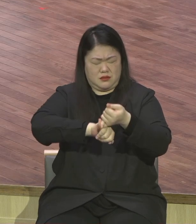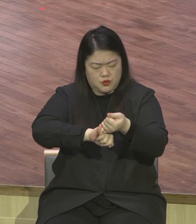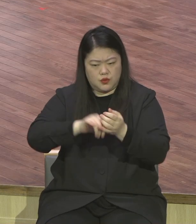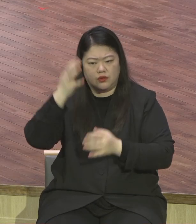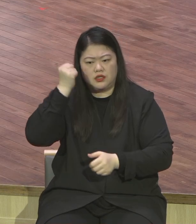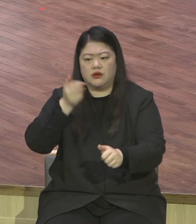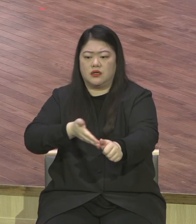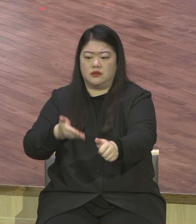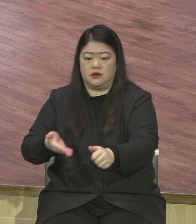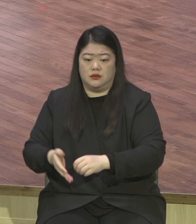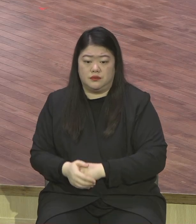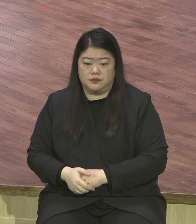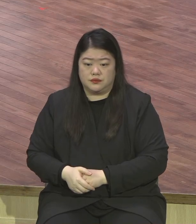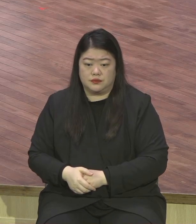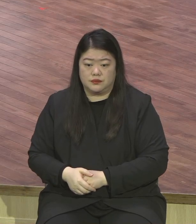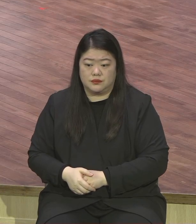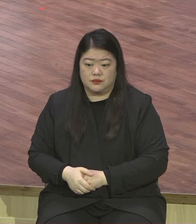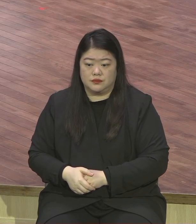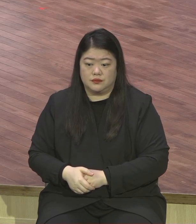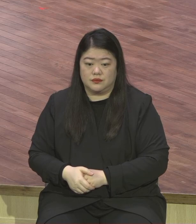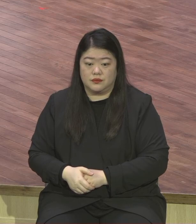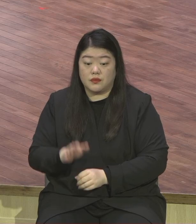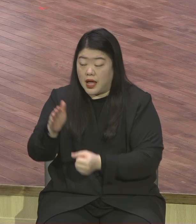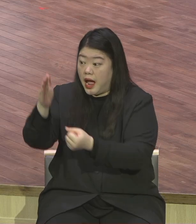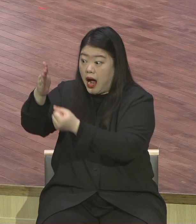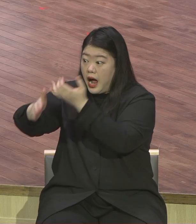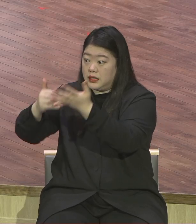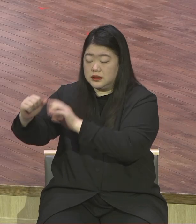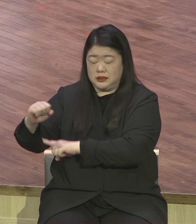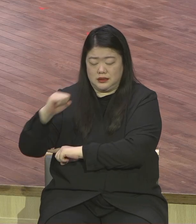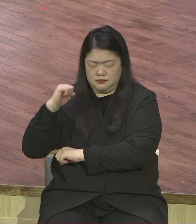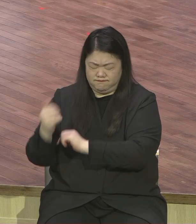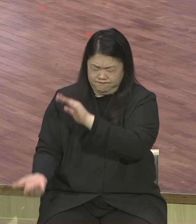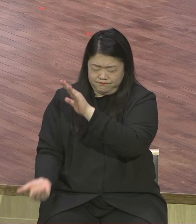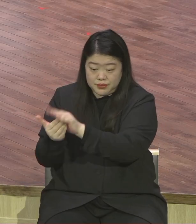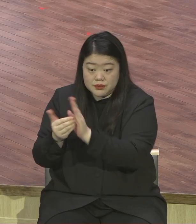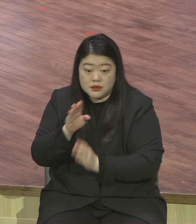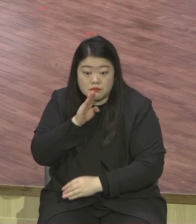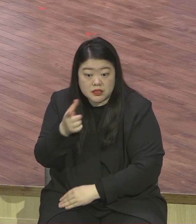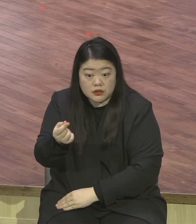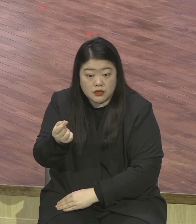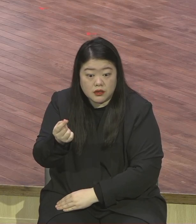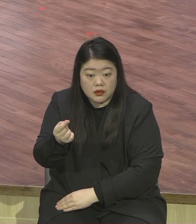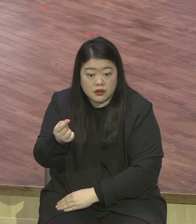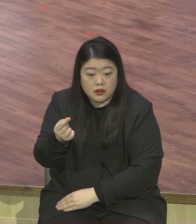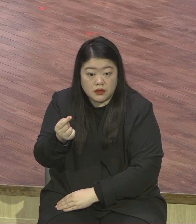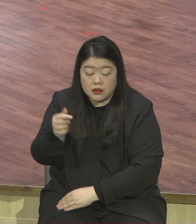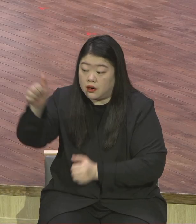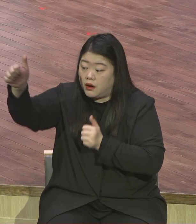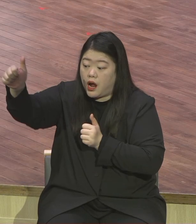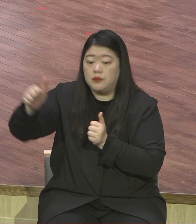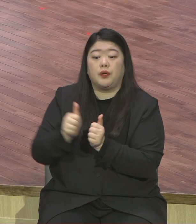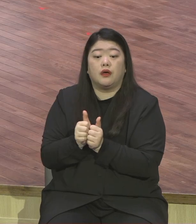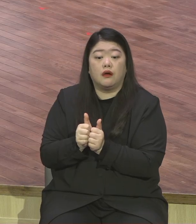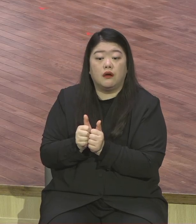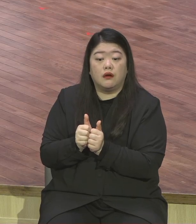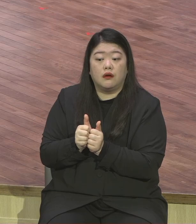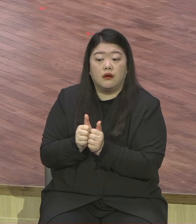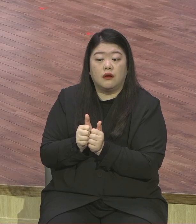어마어마한 축복입니까 성삼이 하나님이 나와 함께 나와 은약